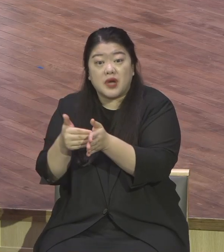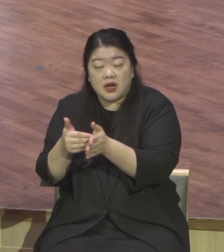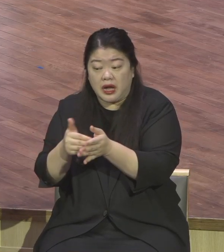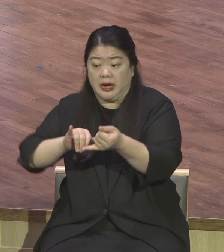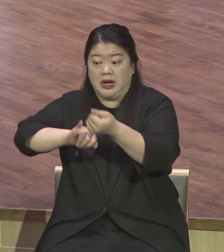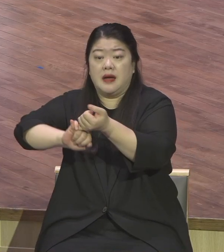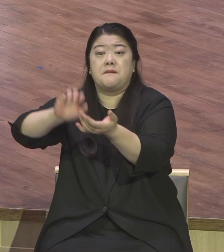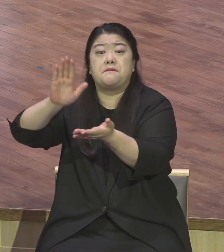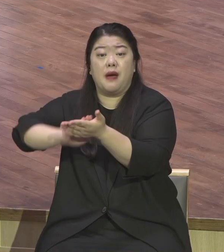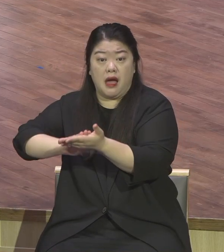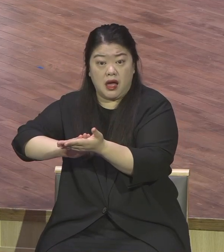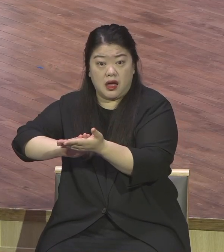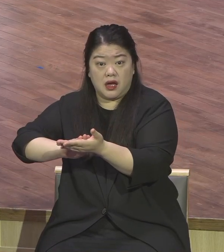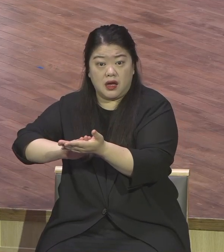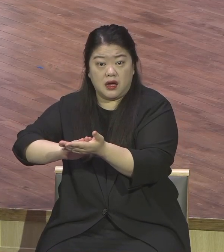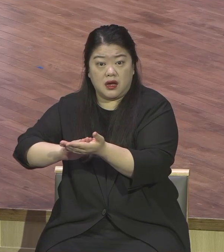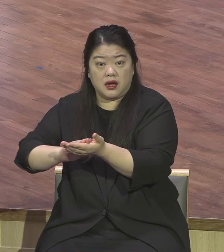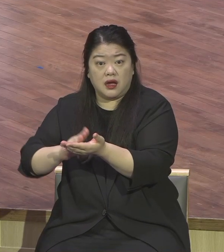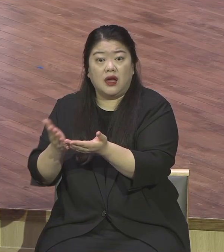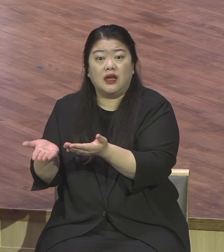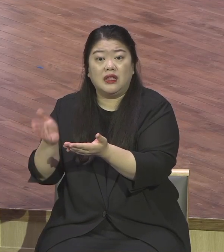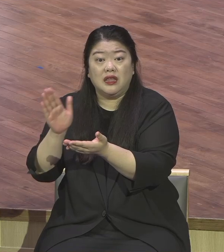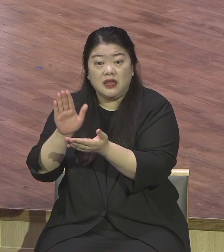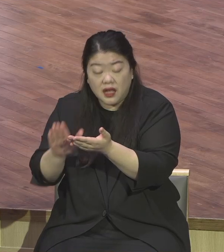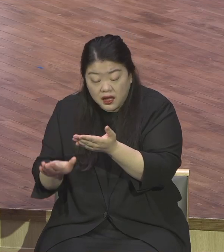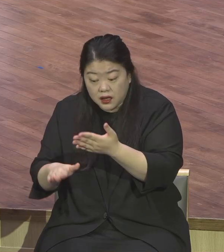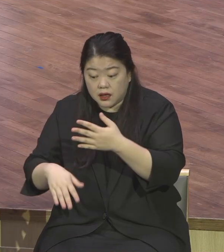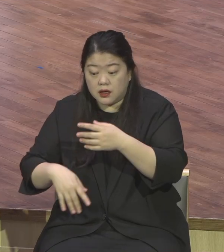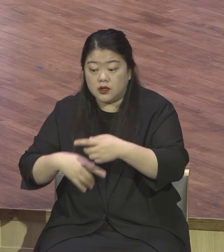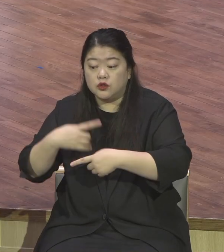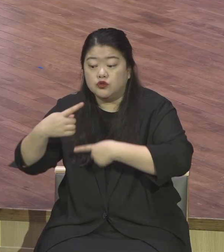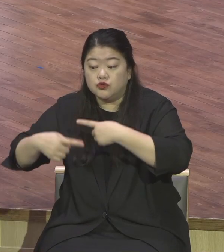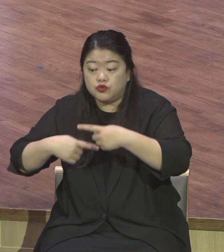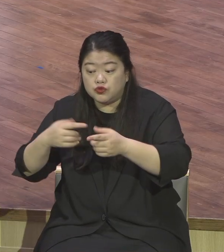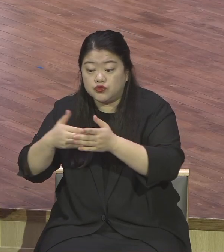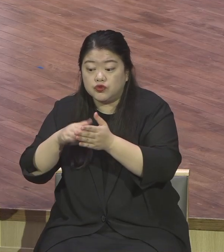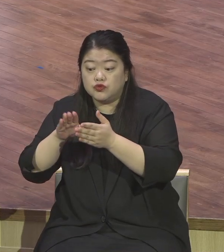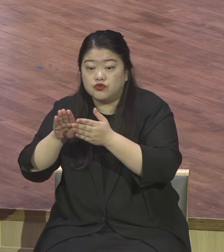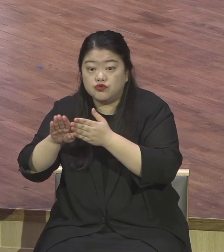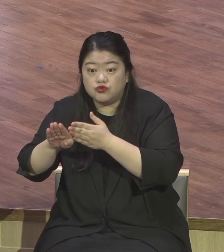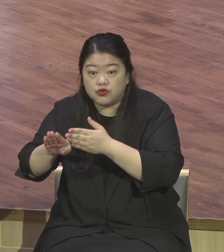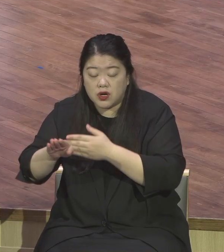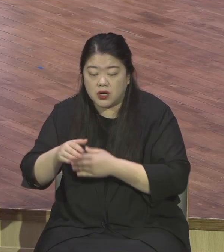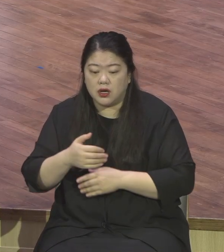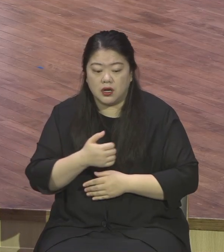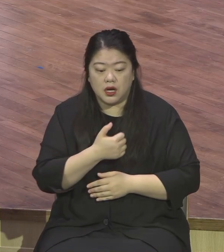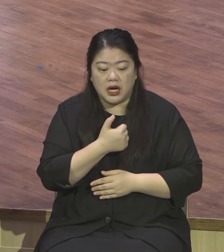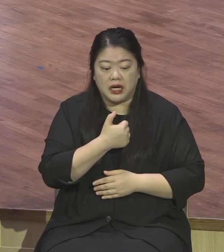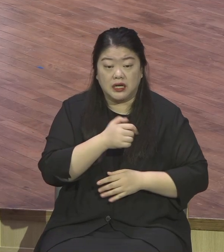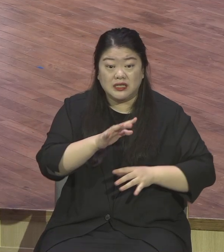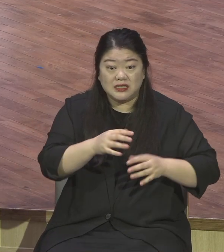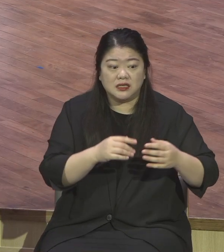베드로가 로마 군병도 아니고 뭐